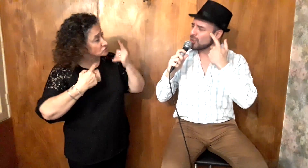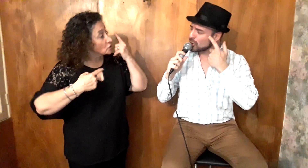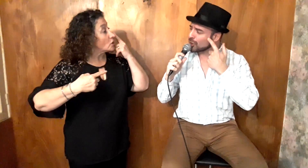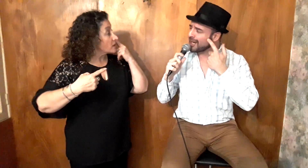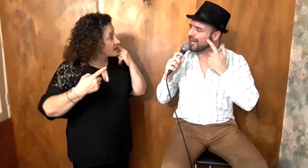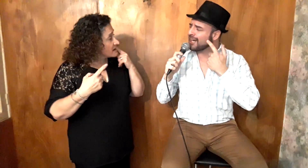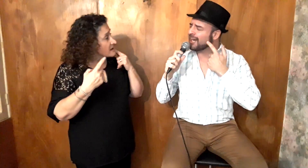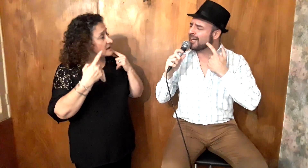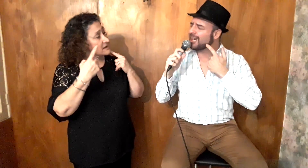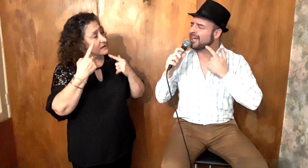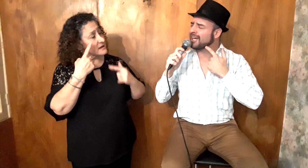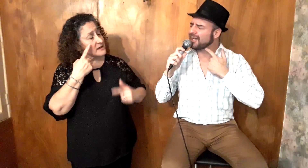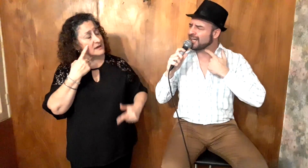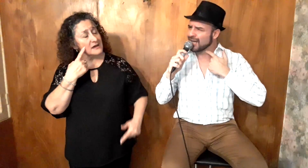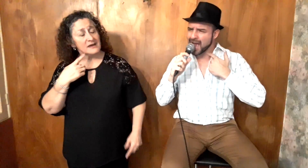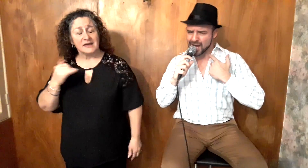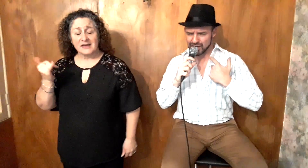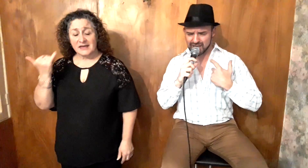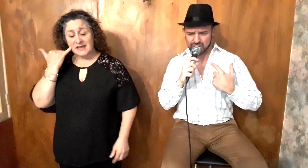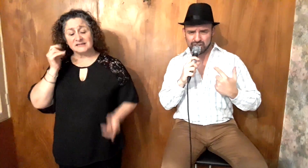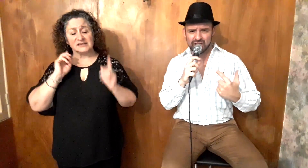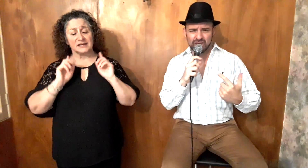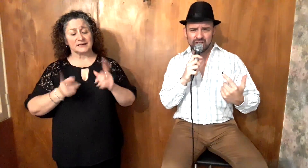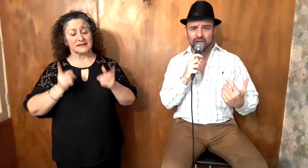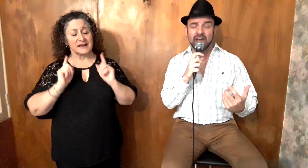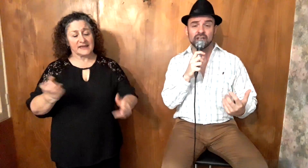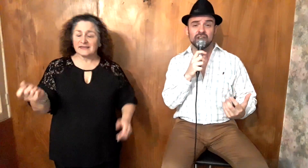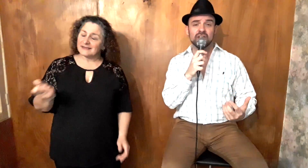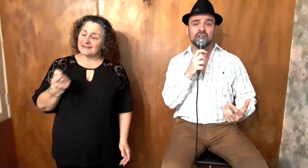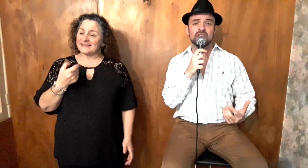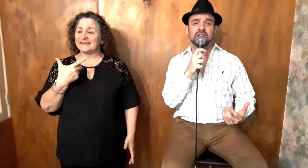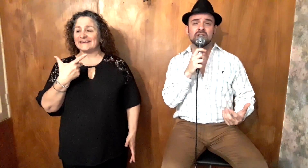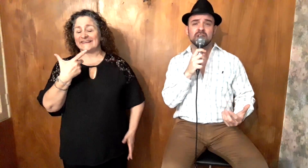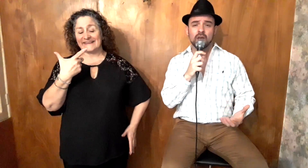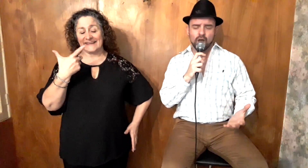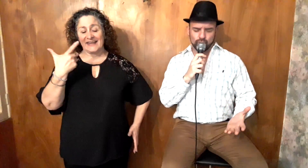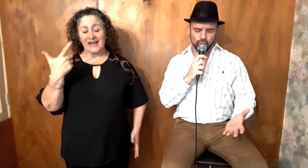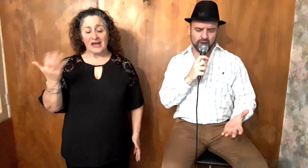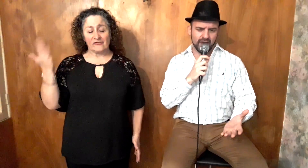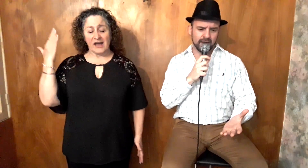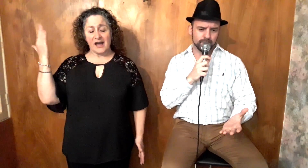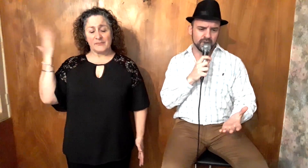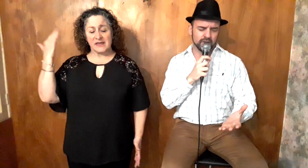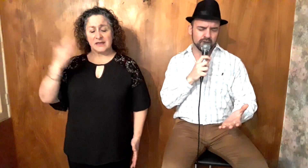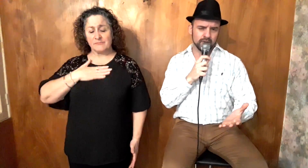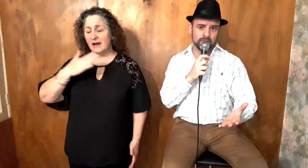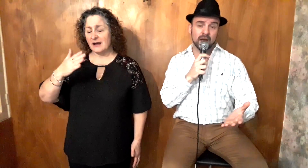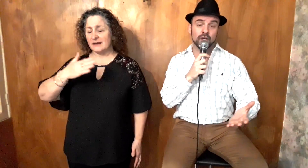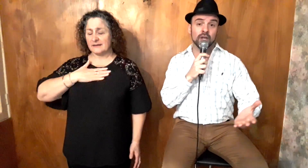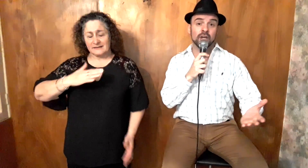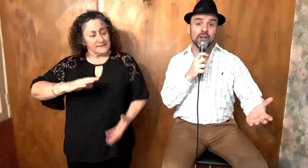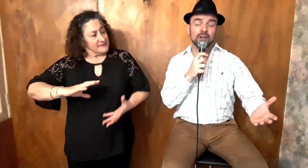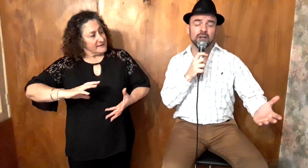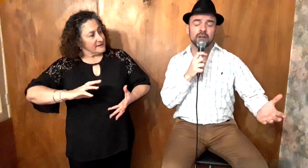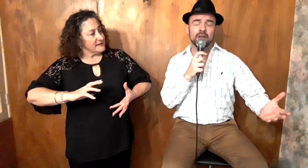Lloré y si reí, fue a mi manera